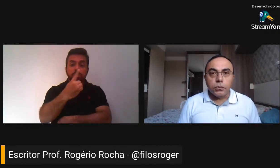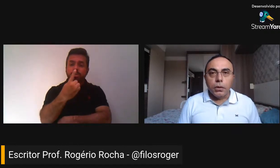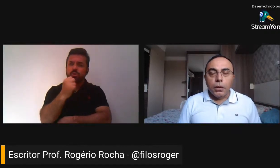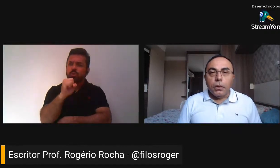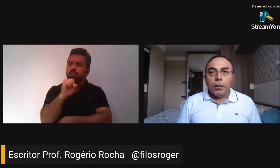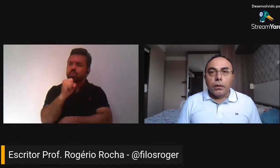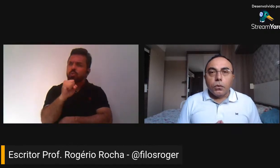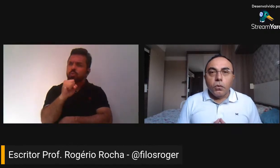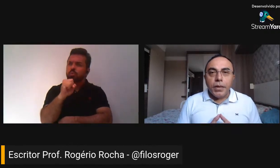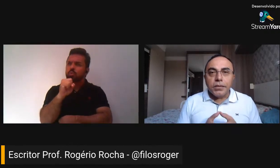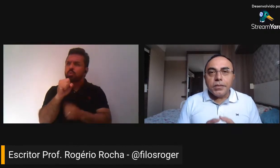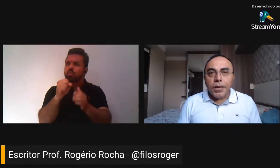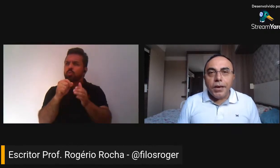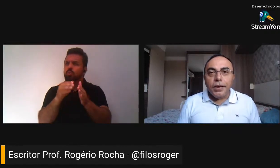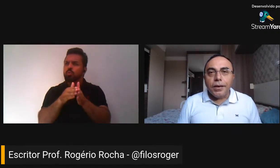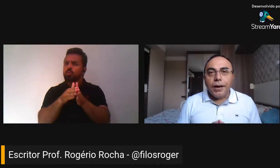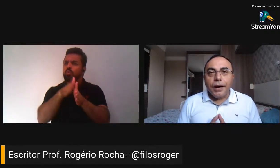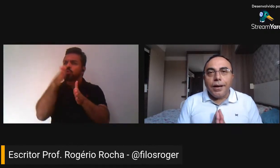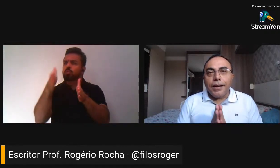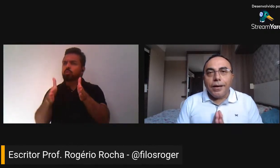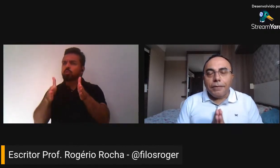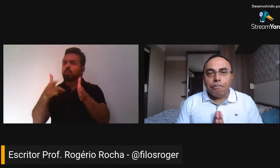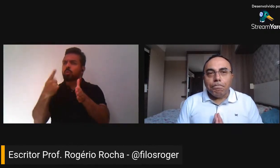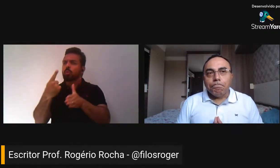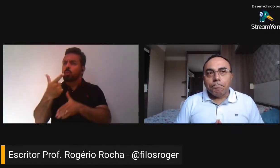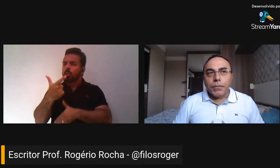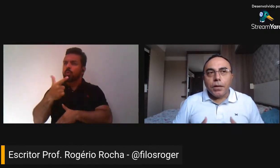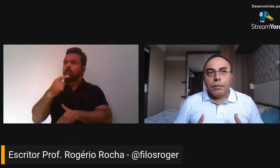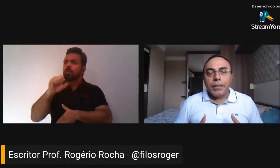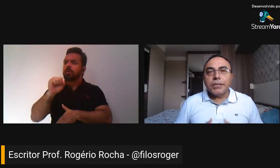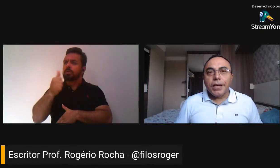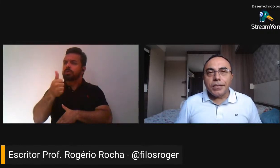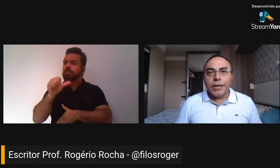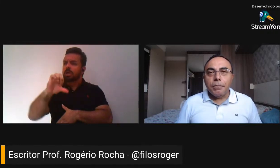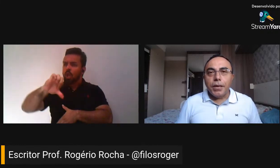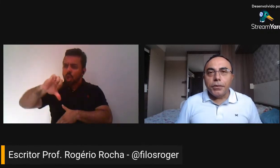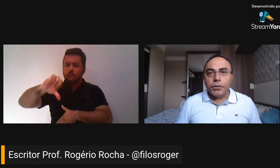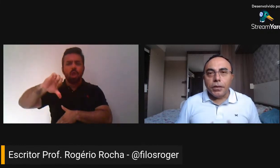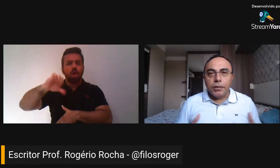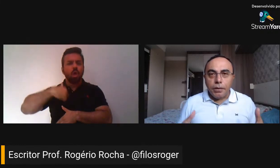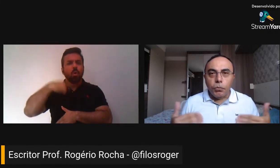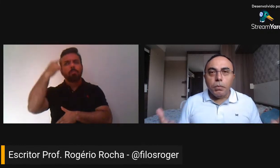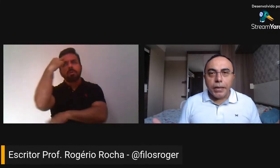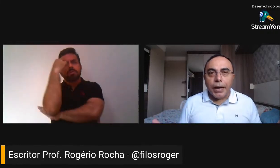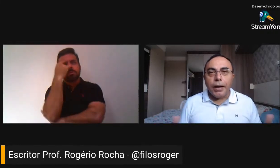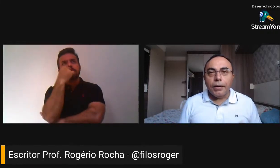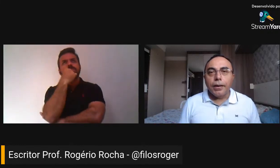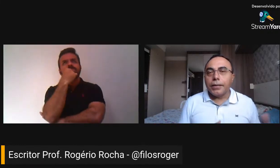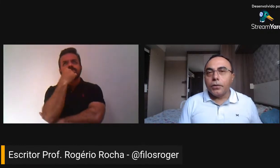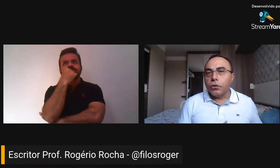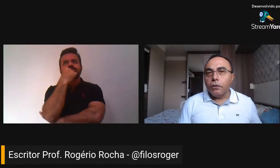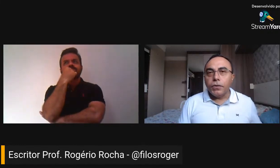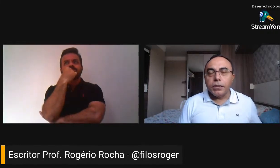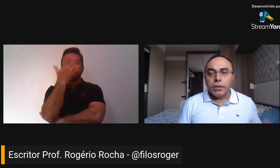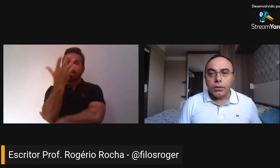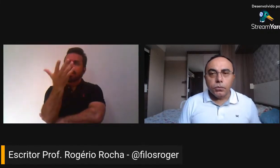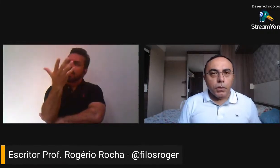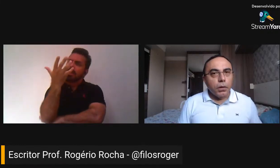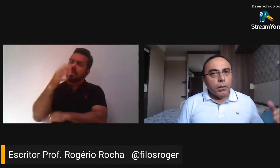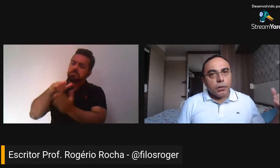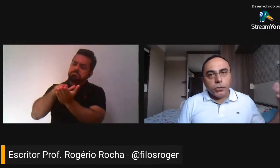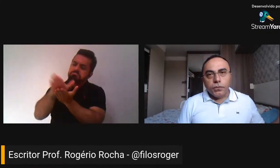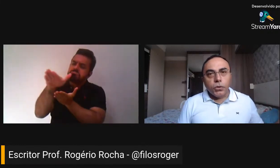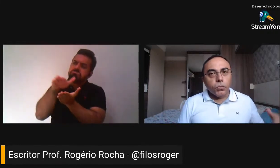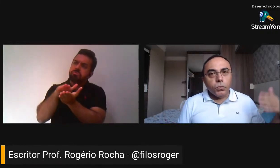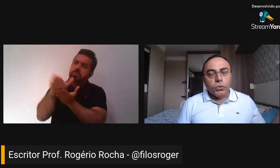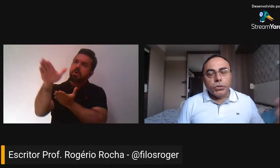fato, comecei a pensar seriamente em publicar aquilo que eu havia escrito